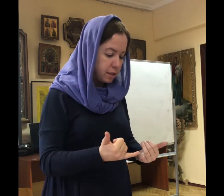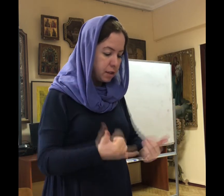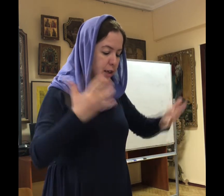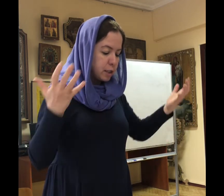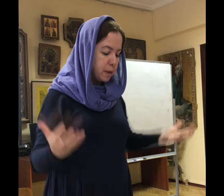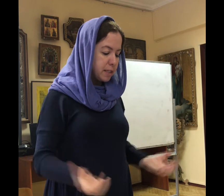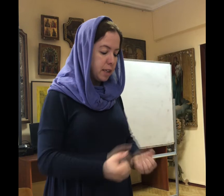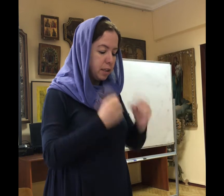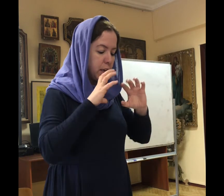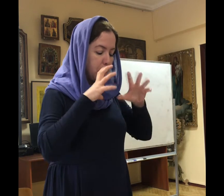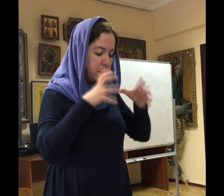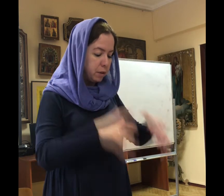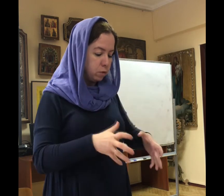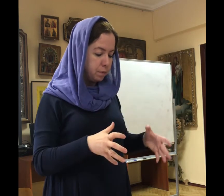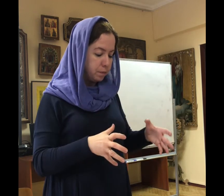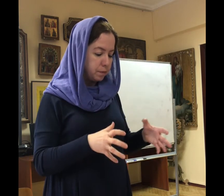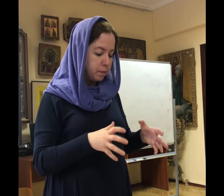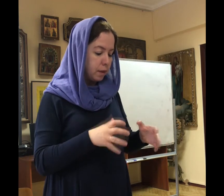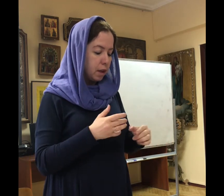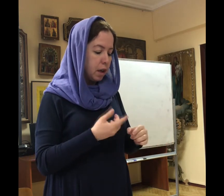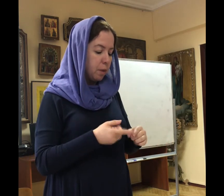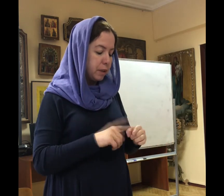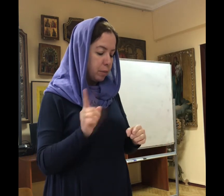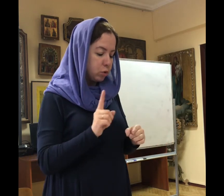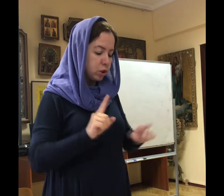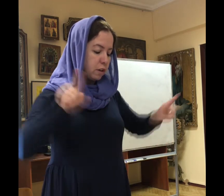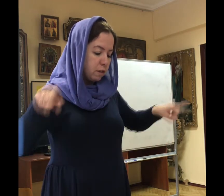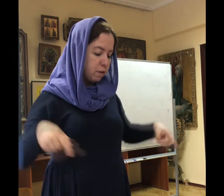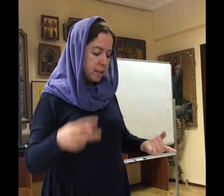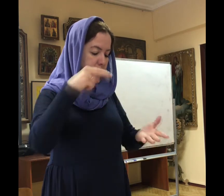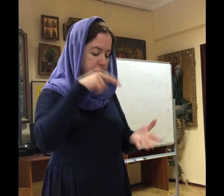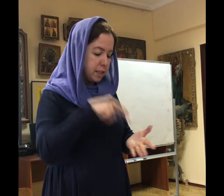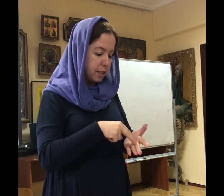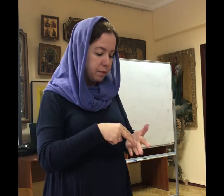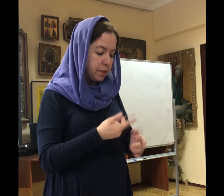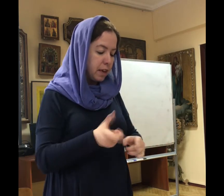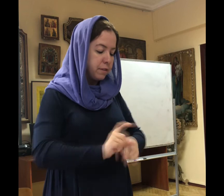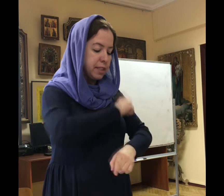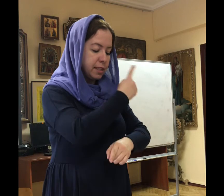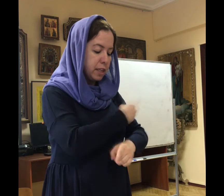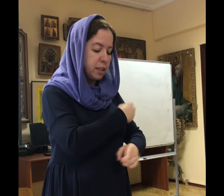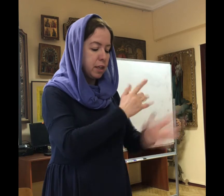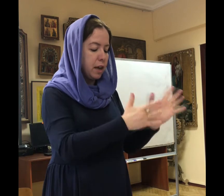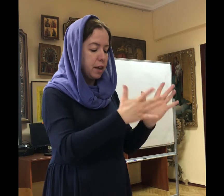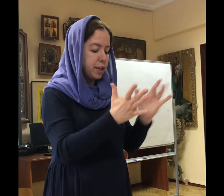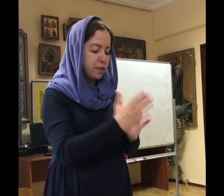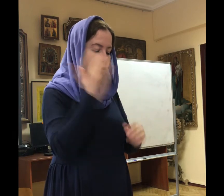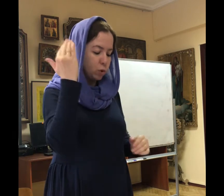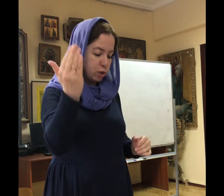спасение миру, потому что в воскресе всесильный Христос.